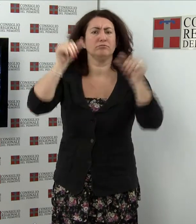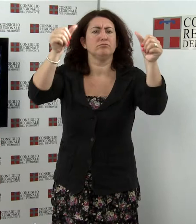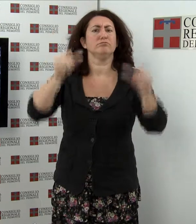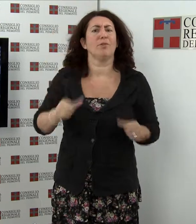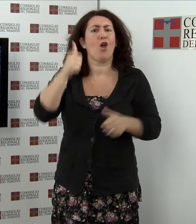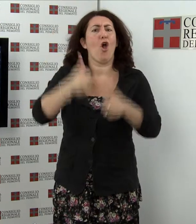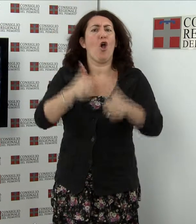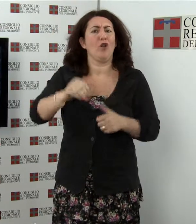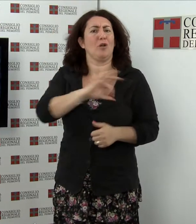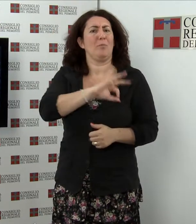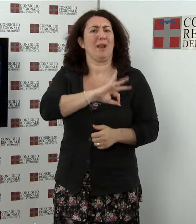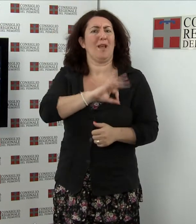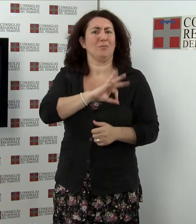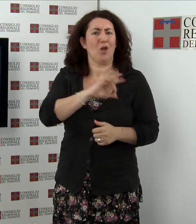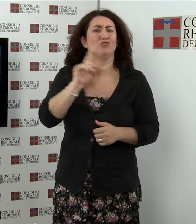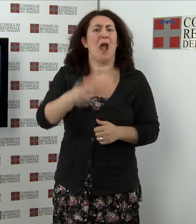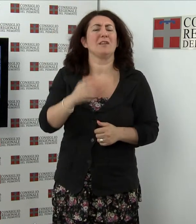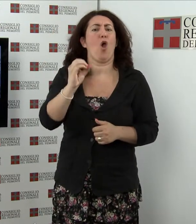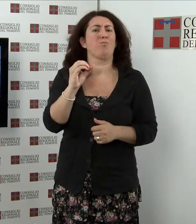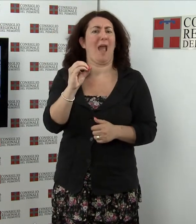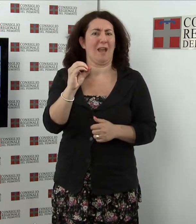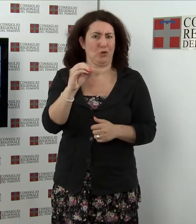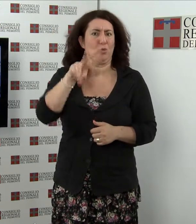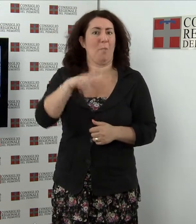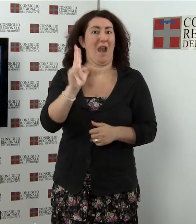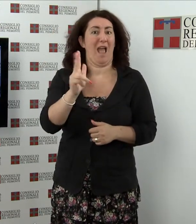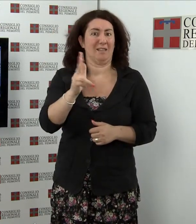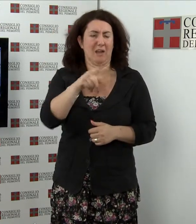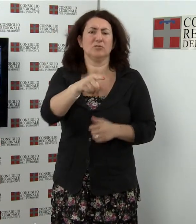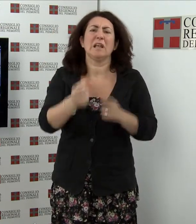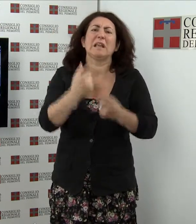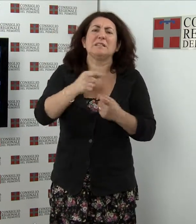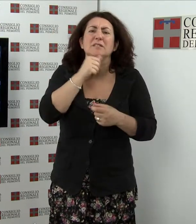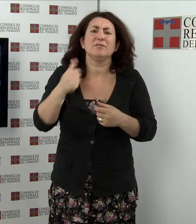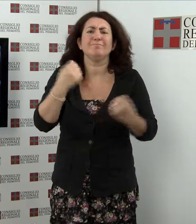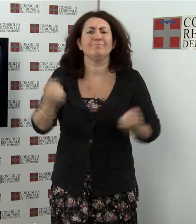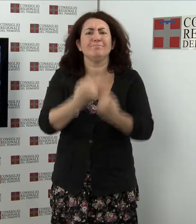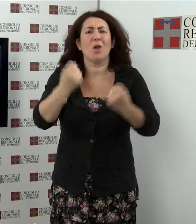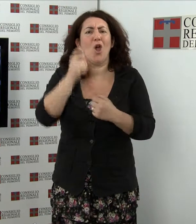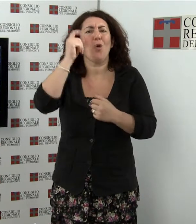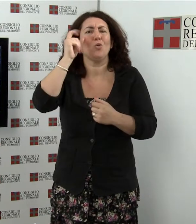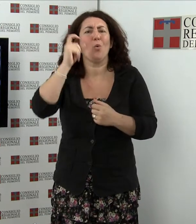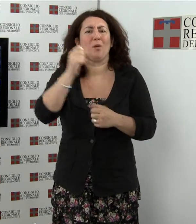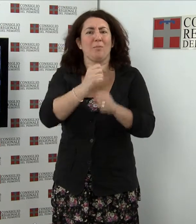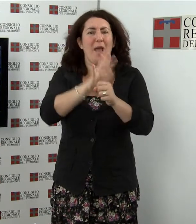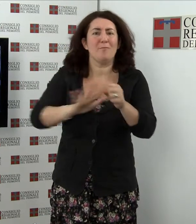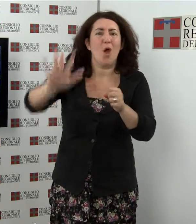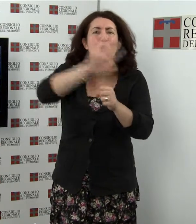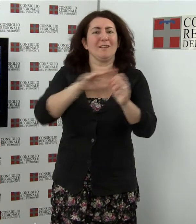2013. L'iniziativa vuole promuovere la cultura piemontese e la valorizzazione della sua storia. Il concorso è riservato a laureati in